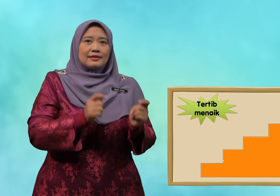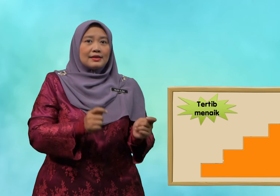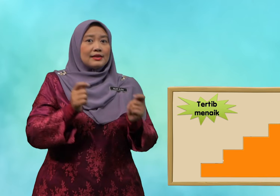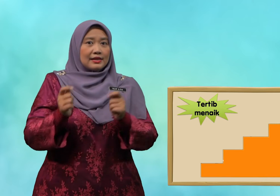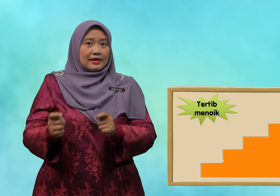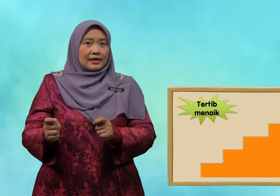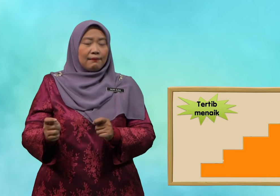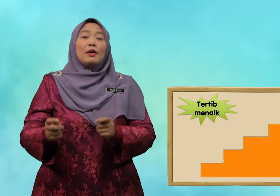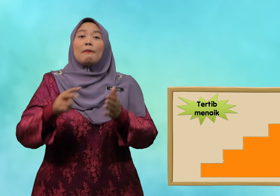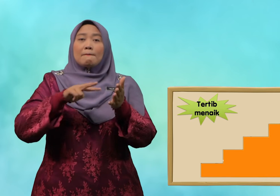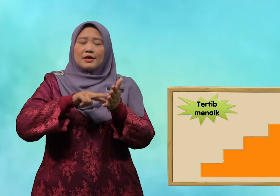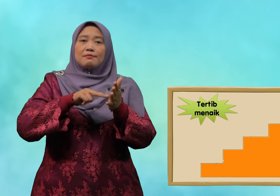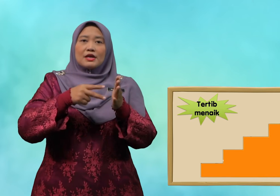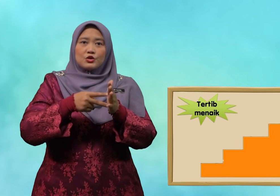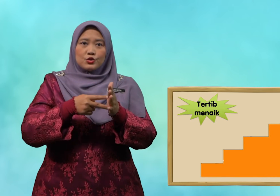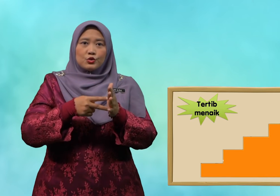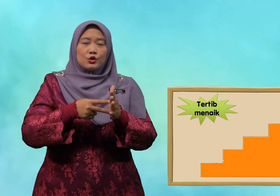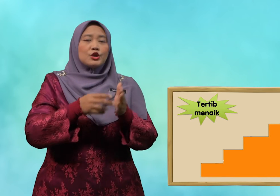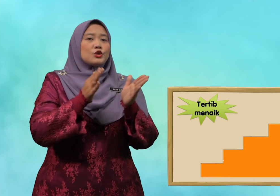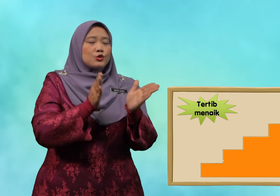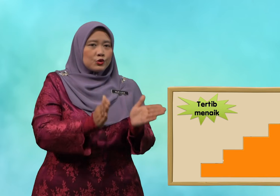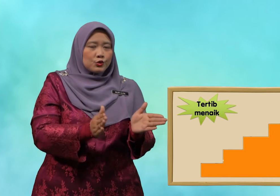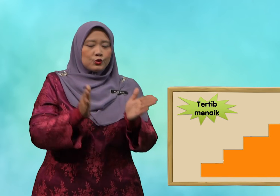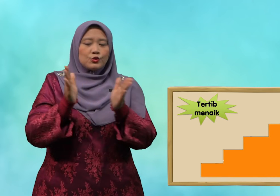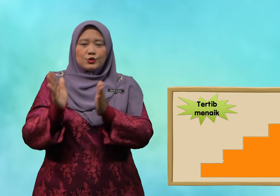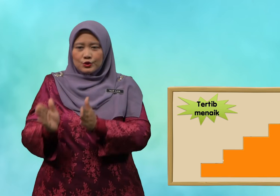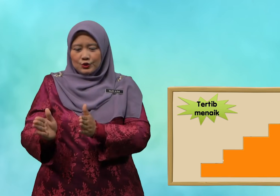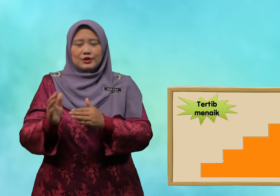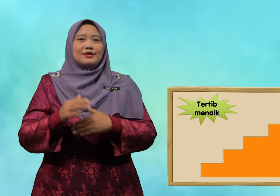Tertib bermaksud susun.